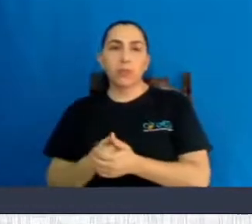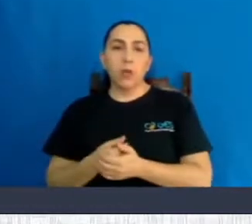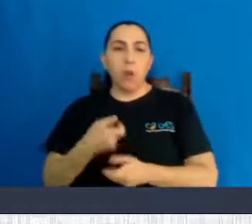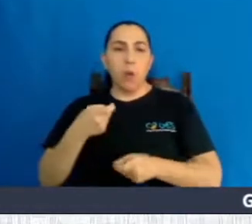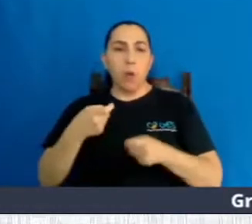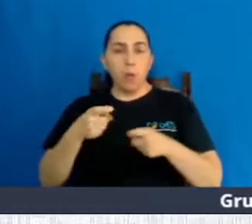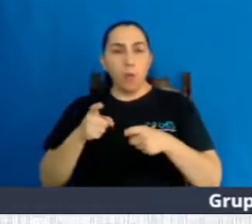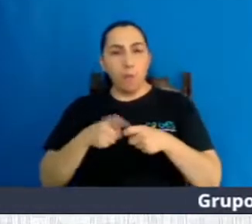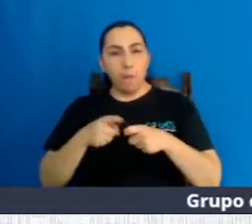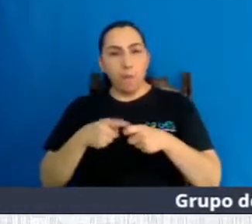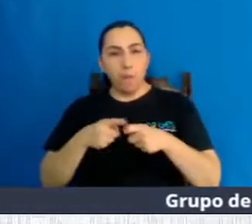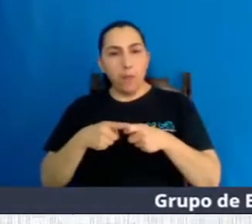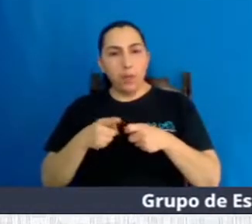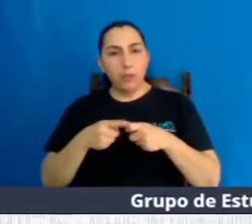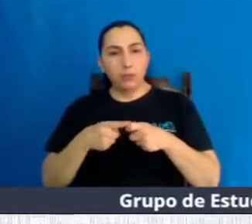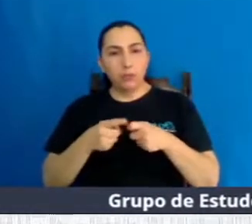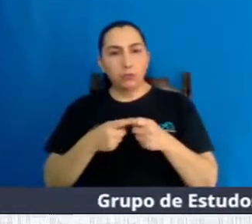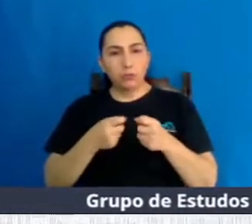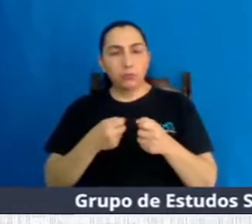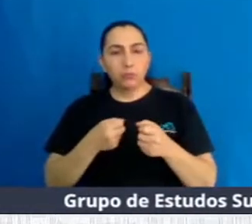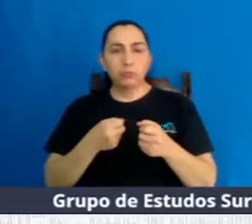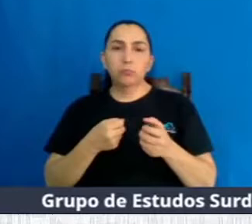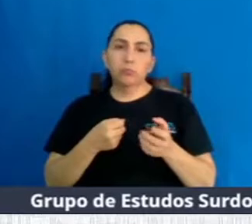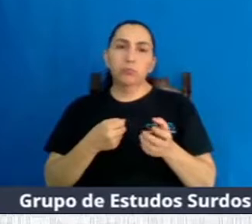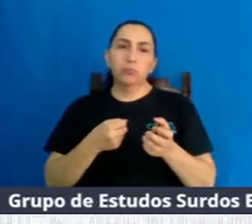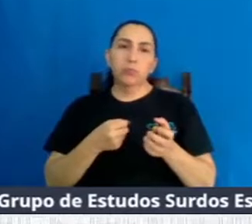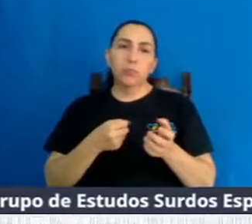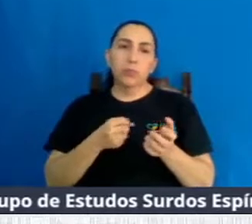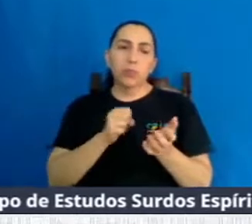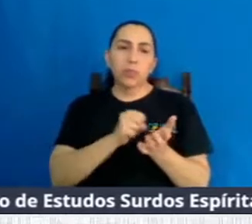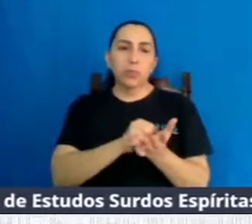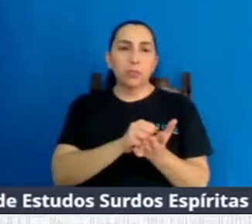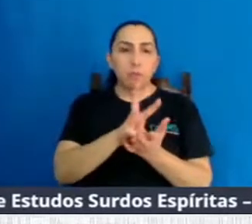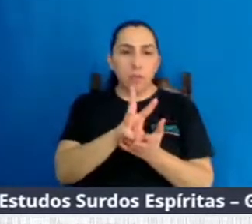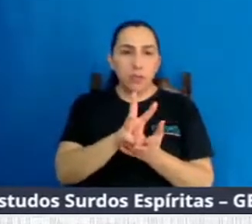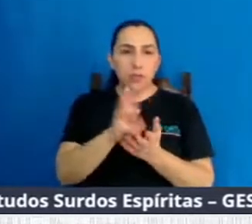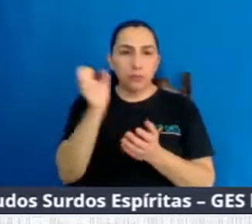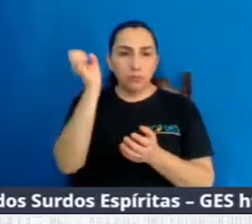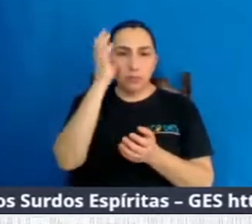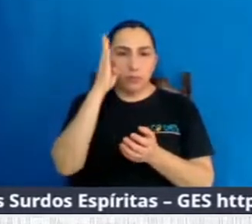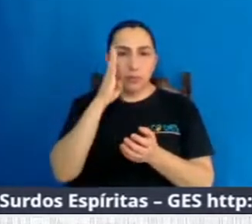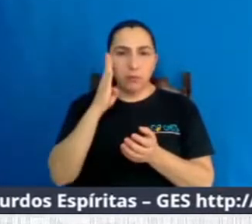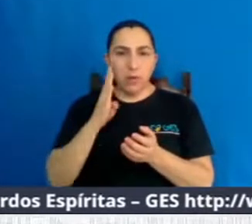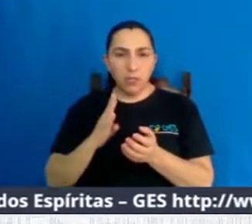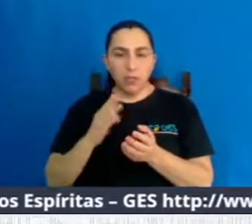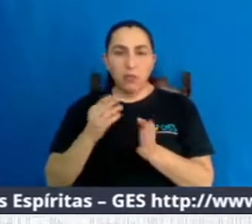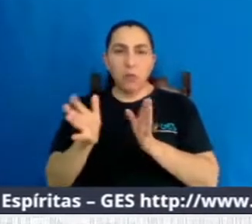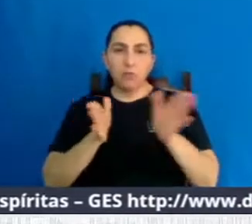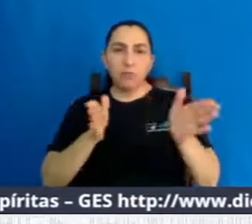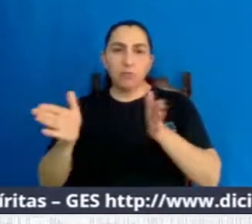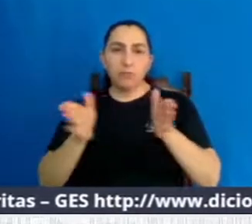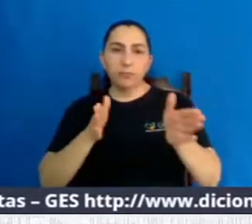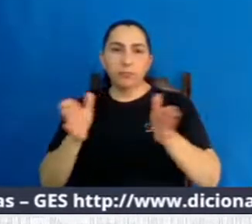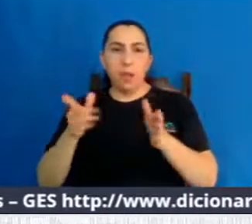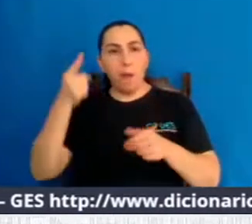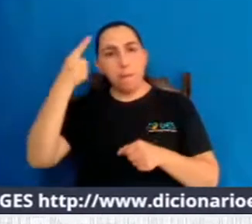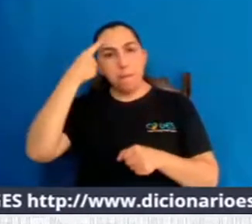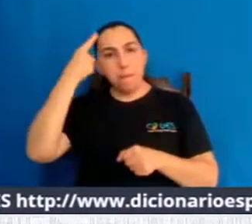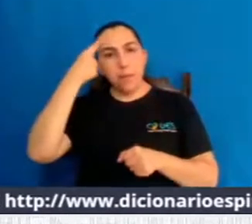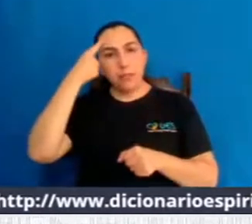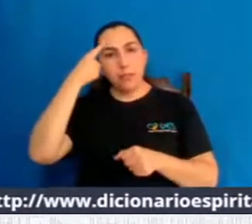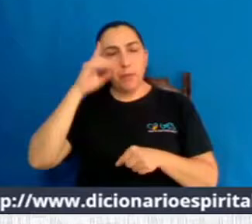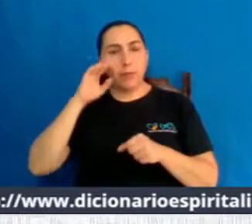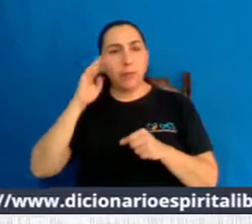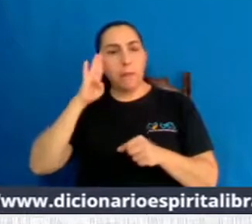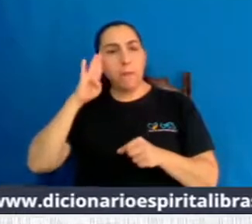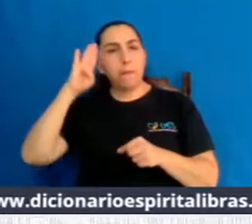médicos da Associação Médico-Espírita do Brasil estão divididos. Eu já vi divisões, mas o pensamento que eu vejo